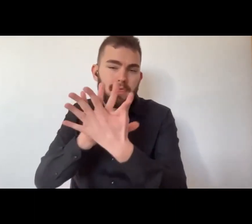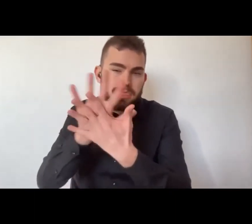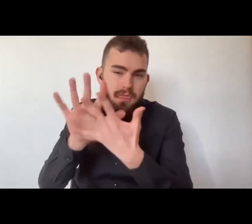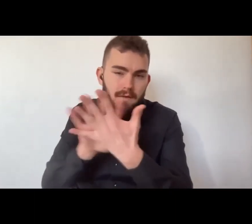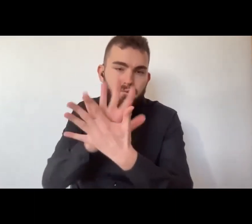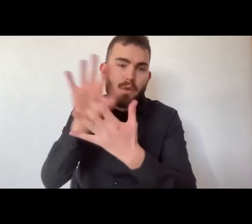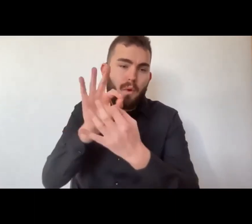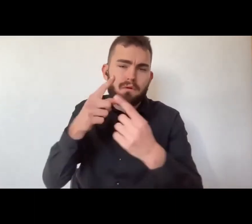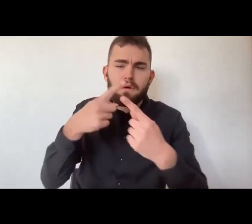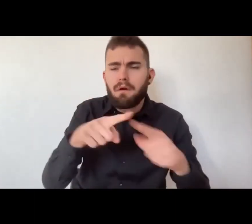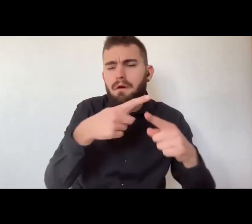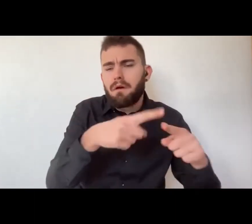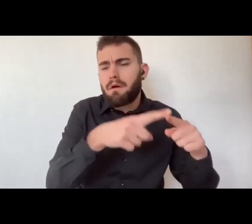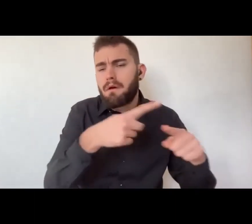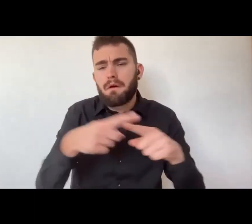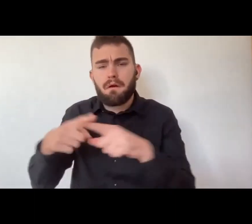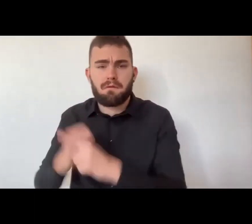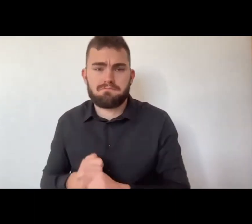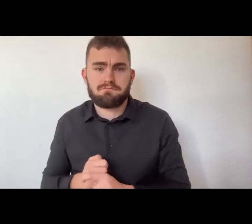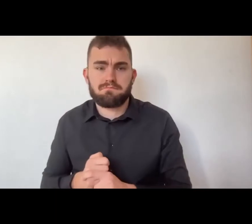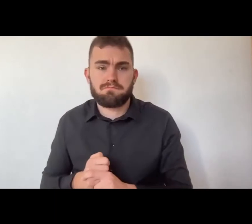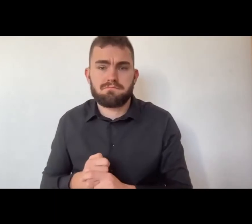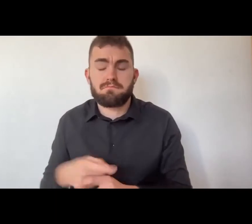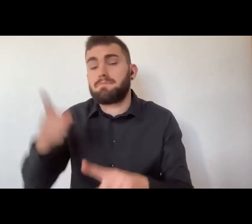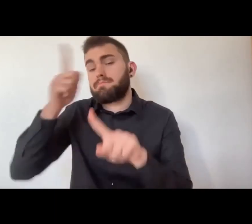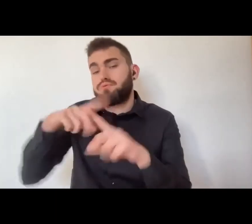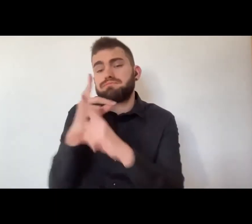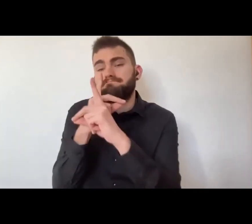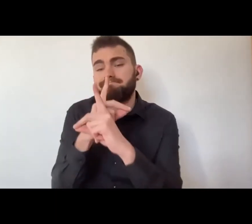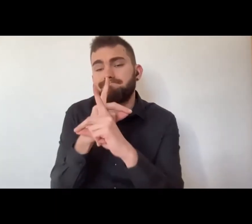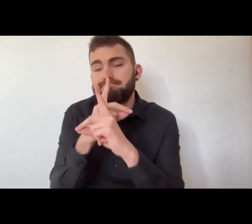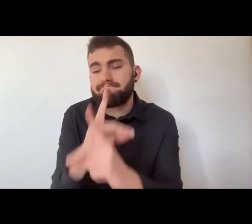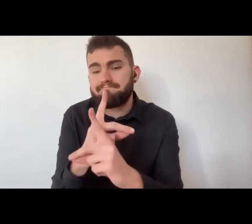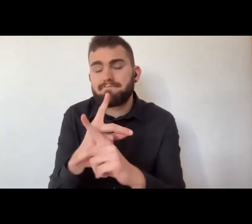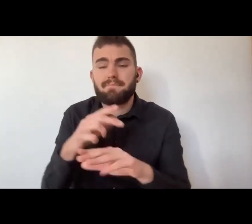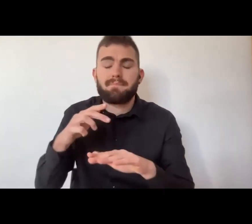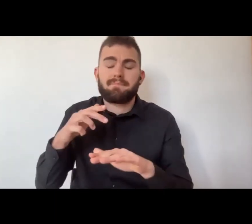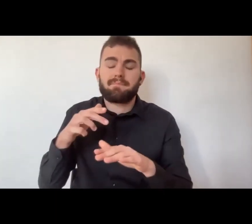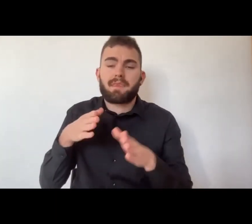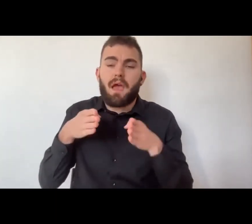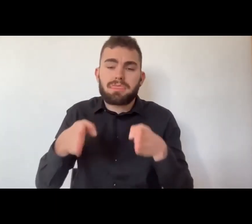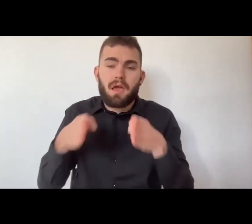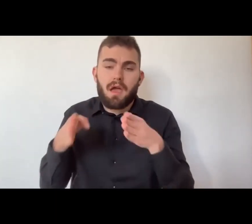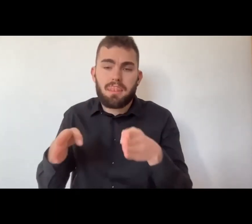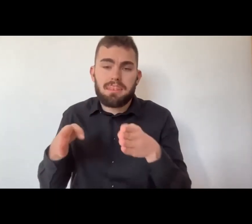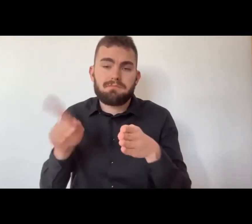portarlo fuori, in un modo accessibile, a volte in un modo metaforico, non accessibile a tutti. E'